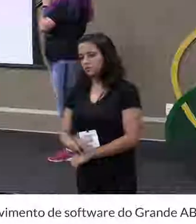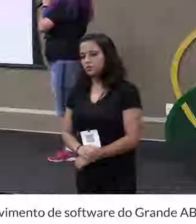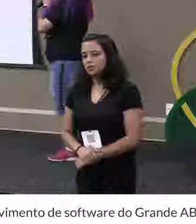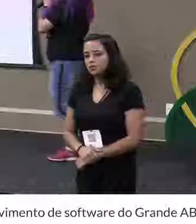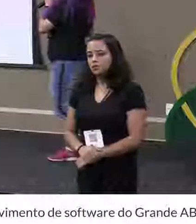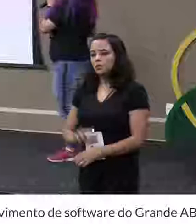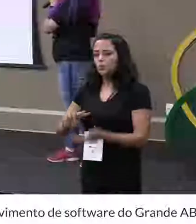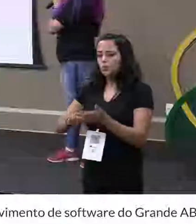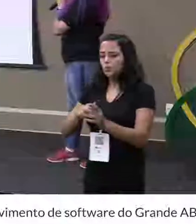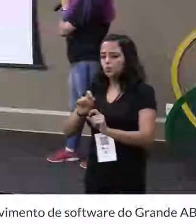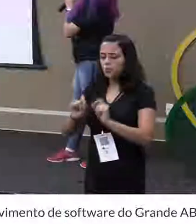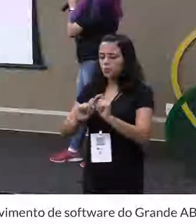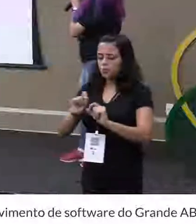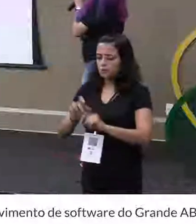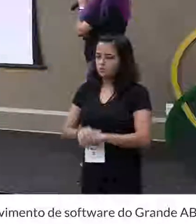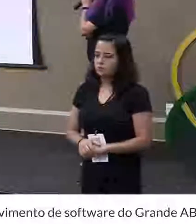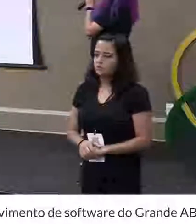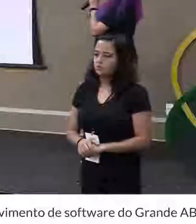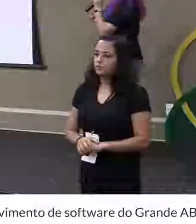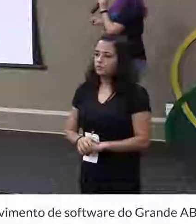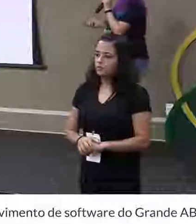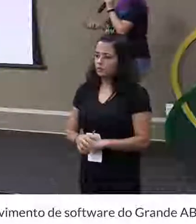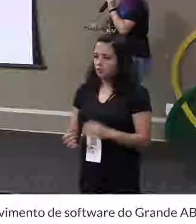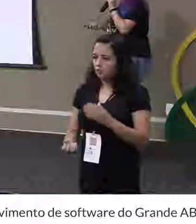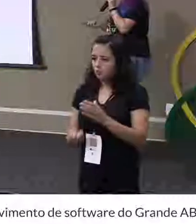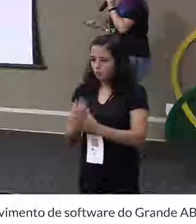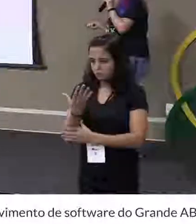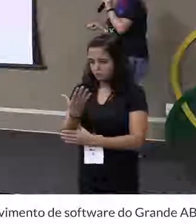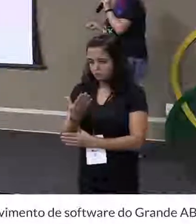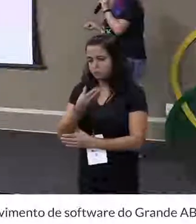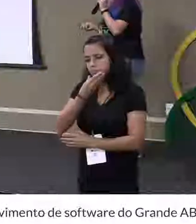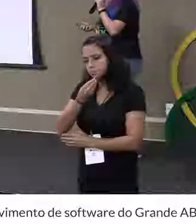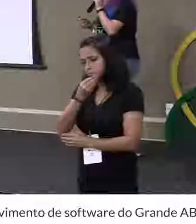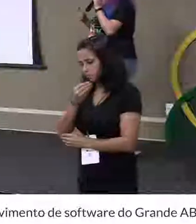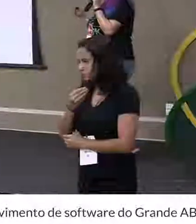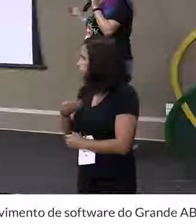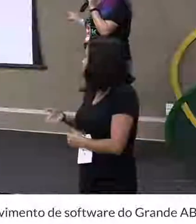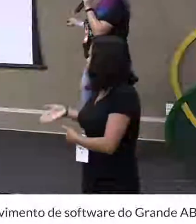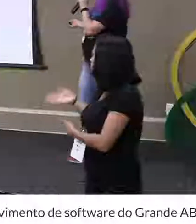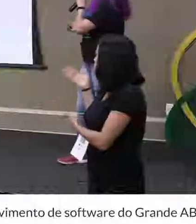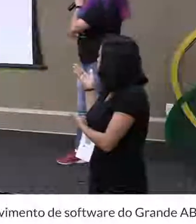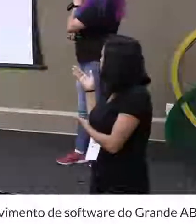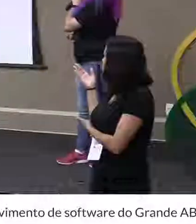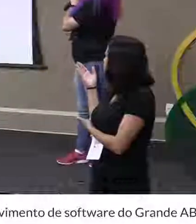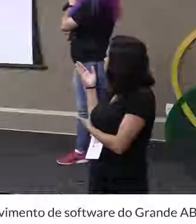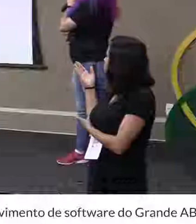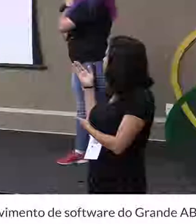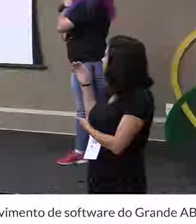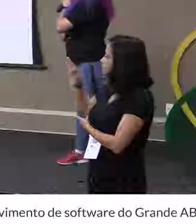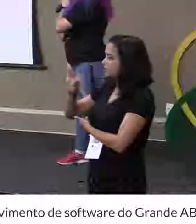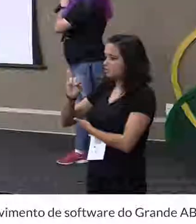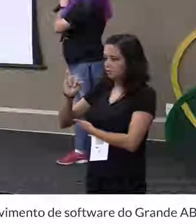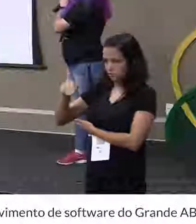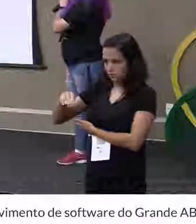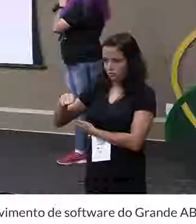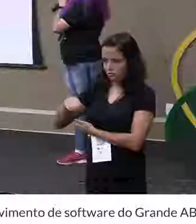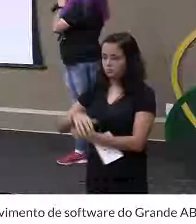W3C, ela foi criada pelo Tim Berners-Lee, que foi o criador da internet, basicamente.